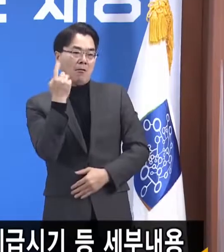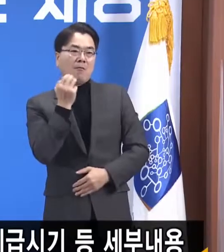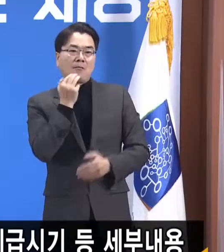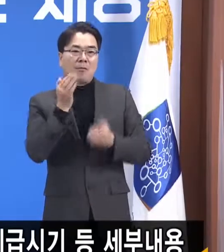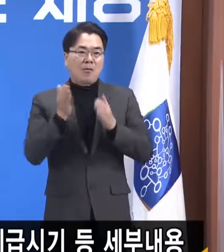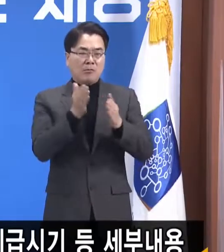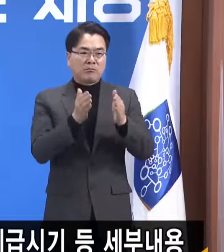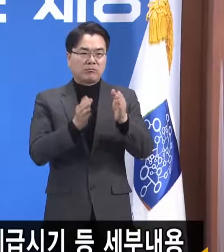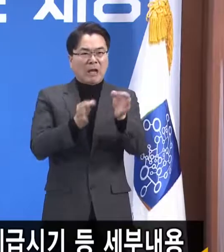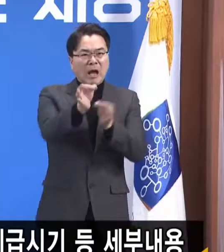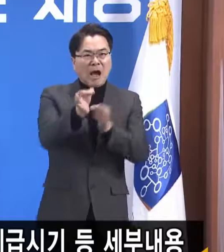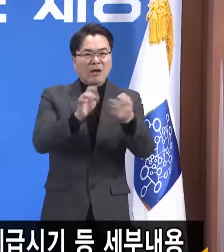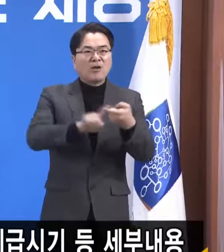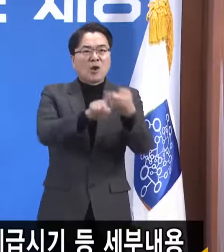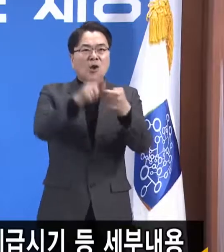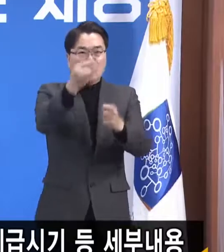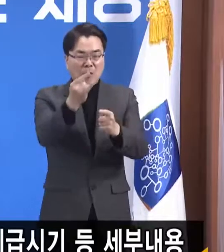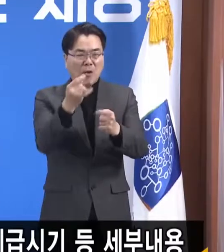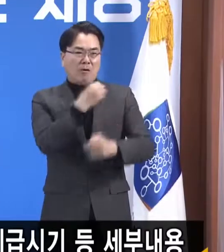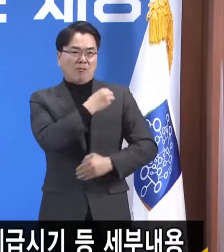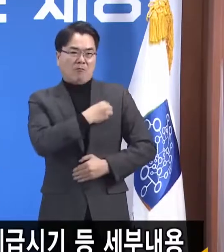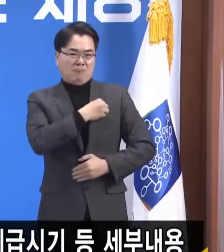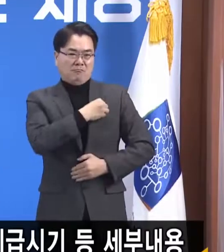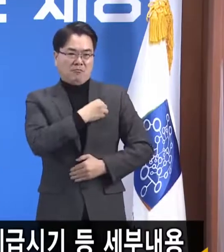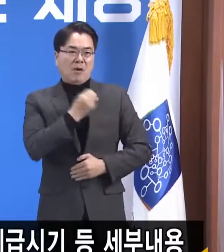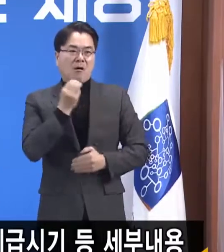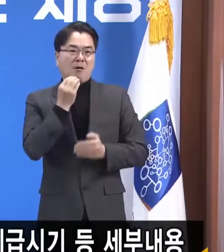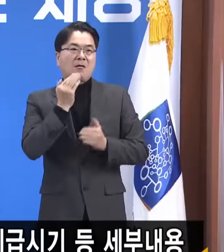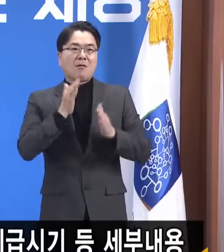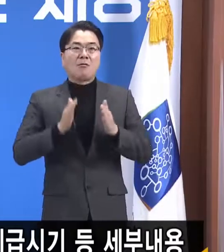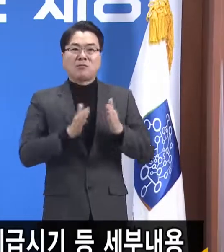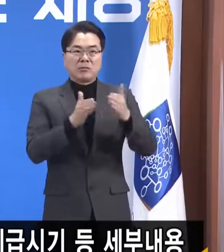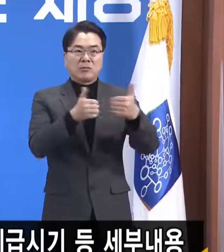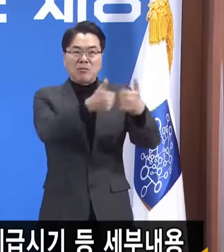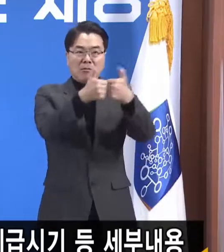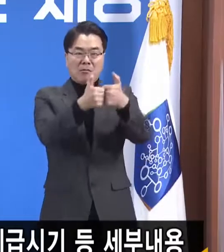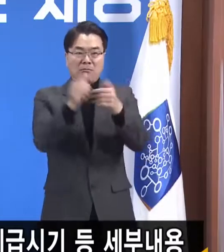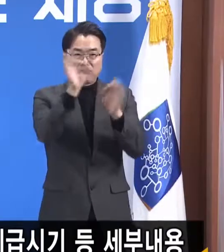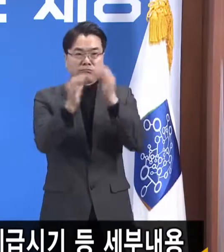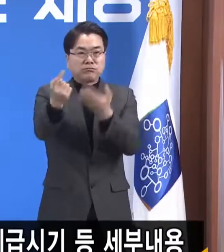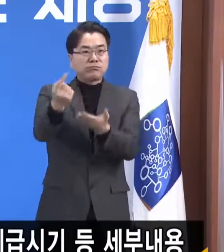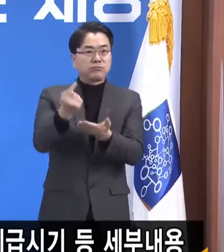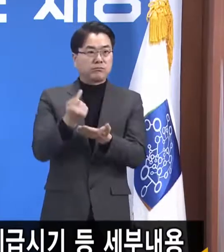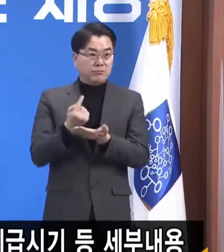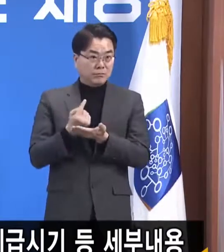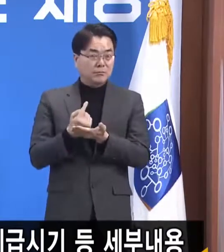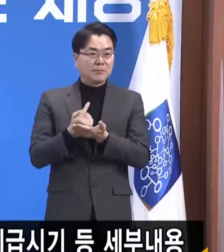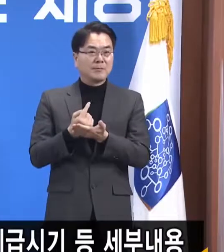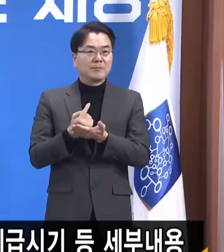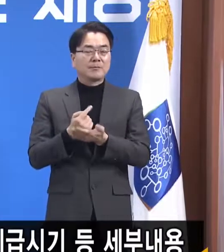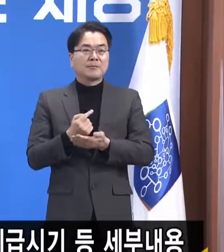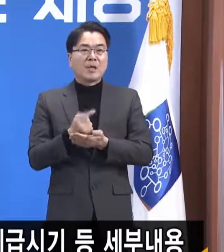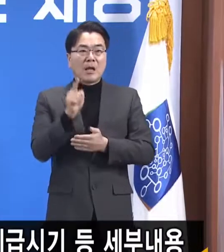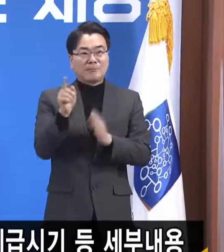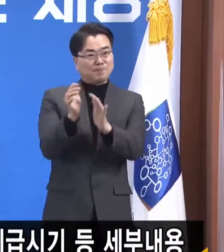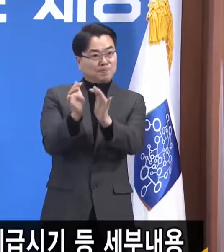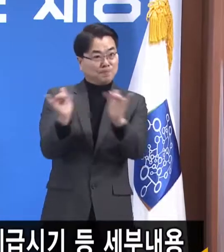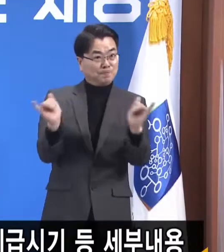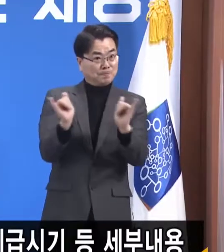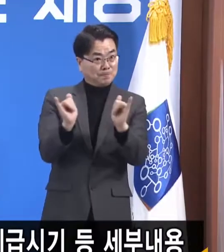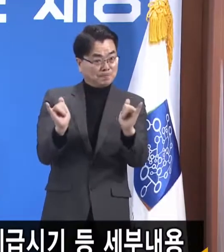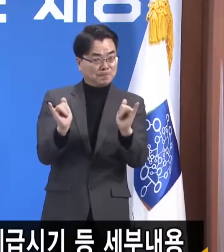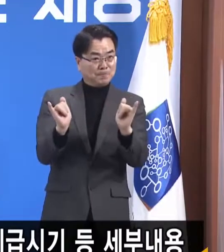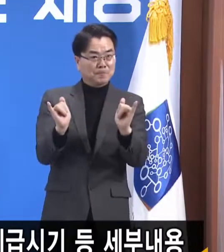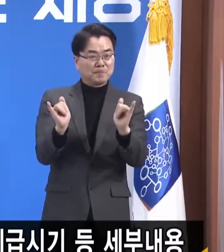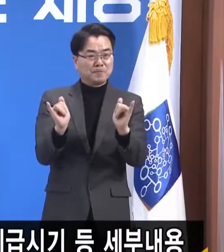상인연합회 회원 분들이 우리 경기도의회를 방문해 주셨습니다. 그 분들께서는